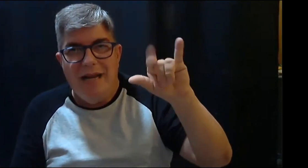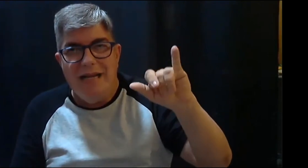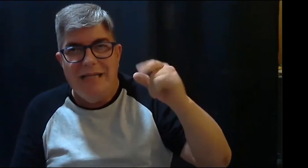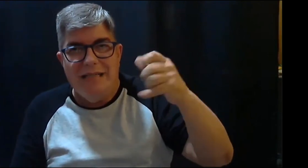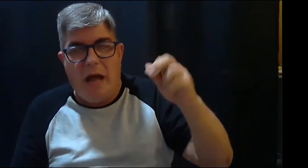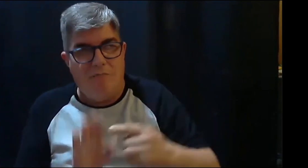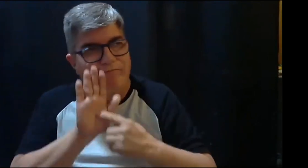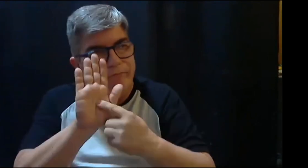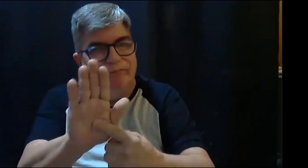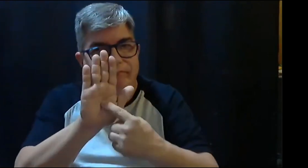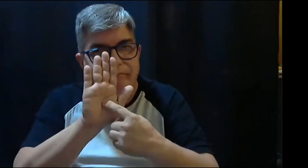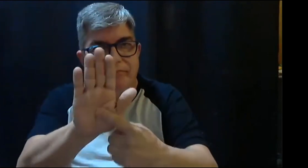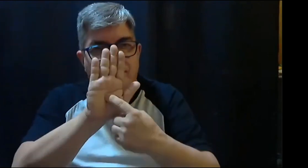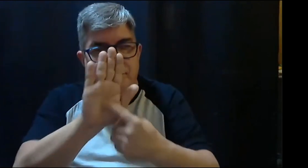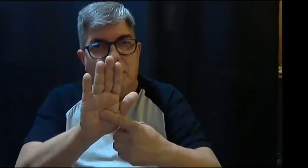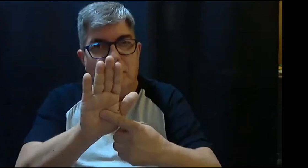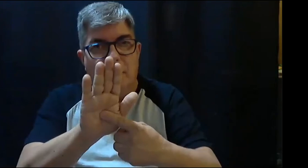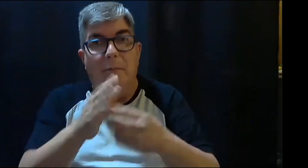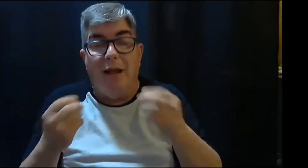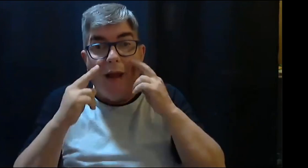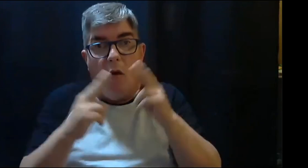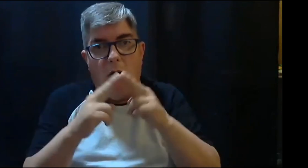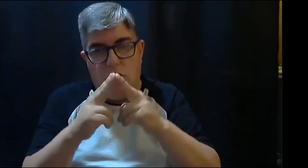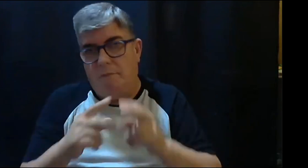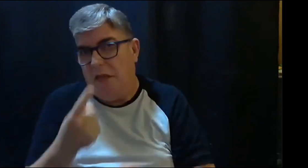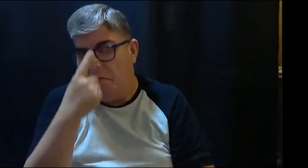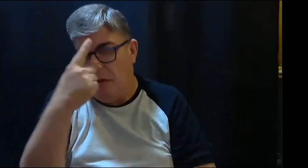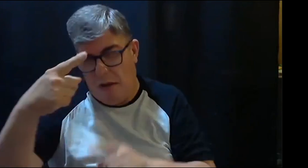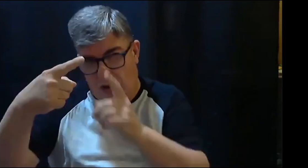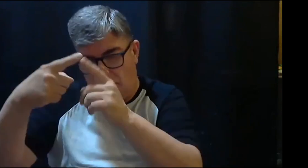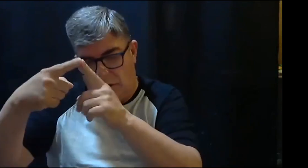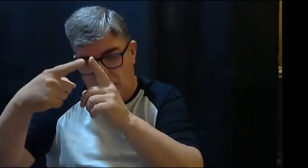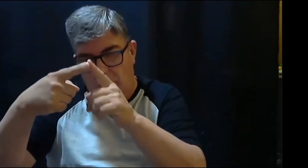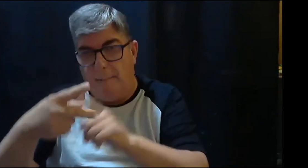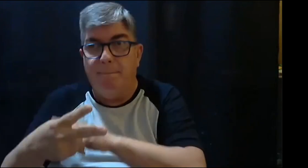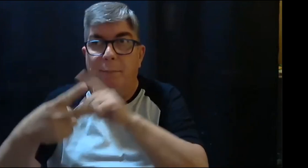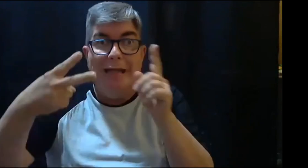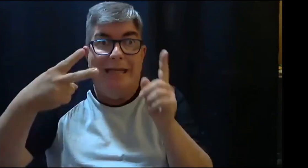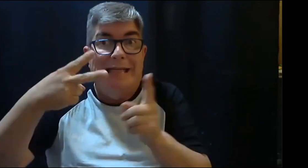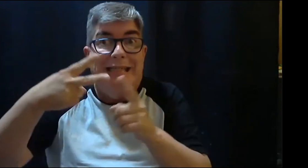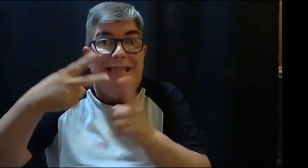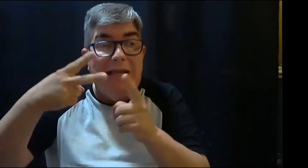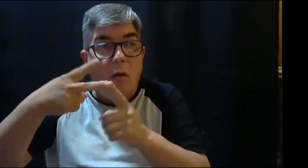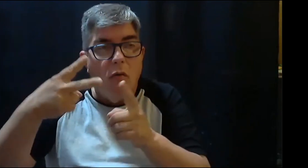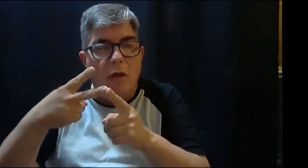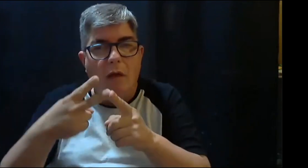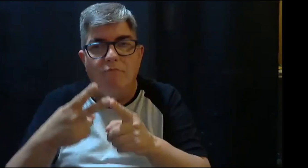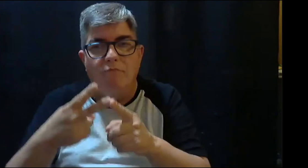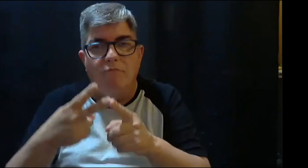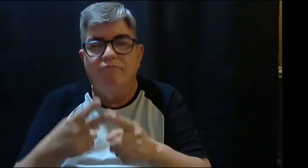que permita visibilizar a la población misma dentro de la universidad. Sería genial que los directivos conocieran